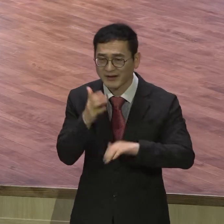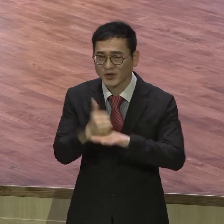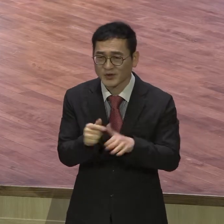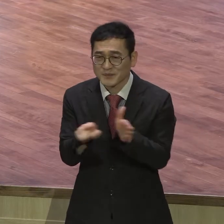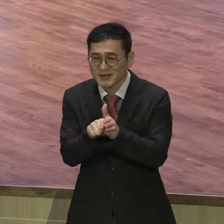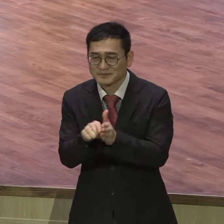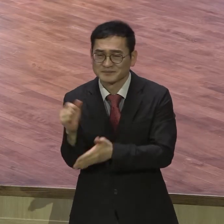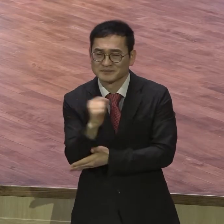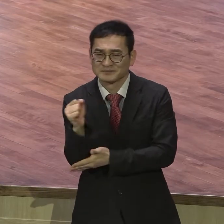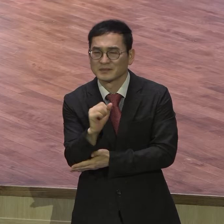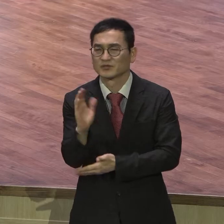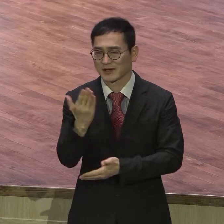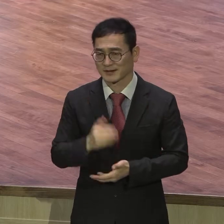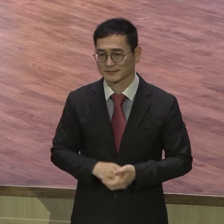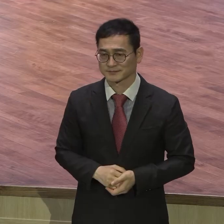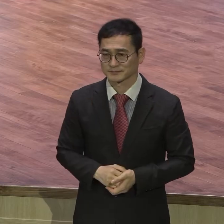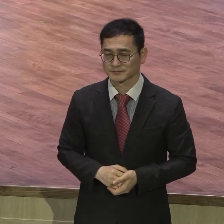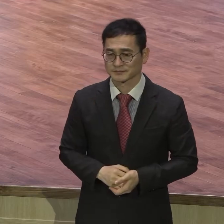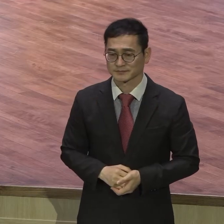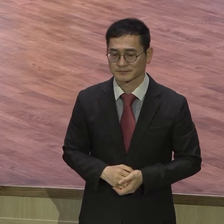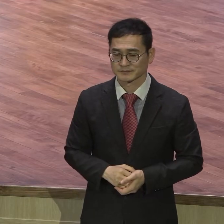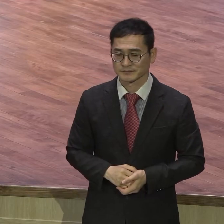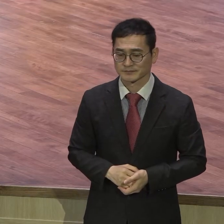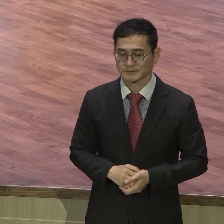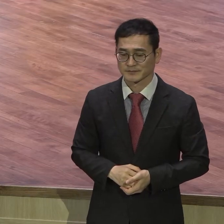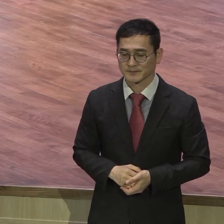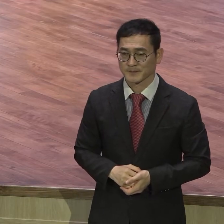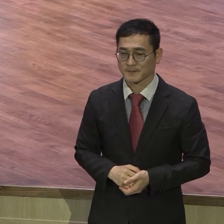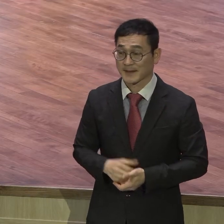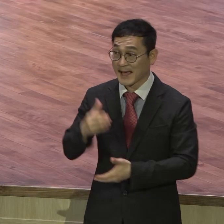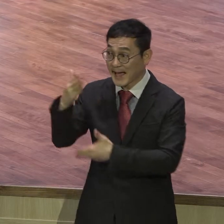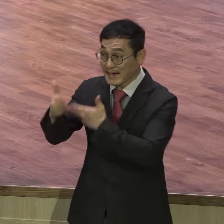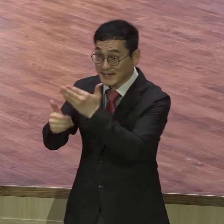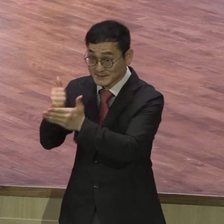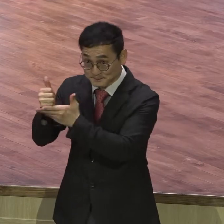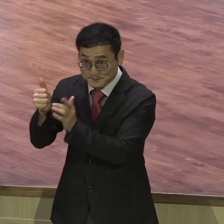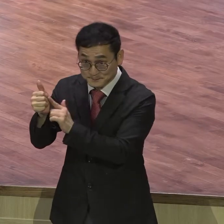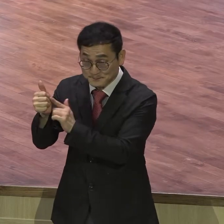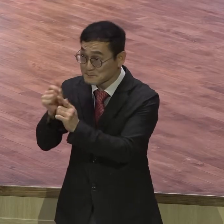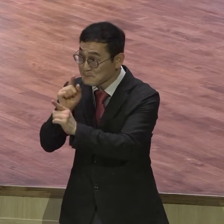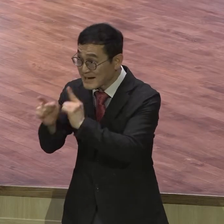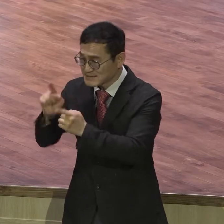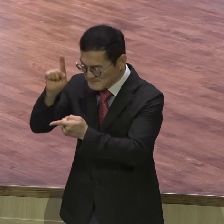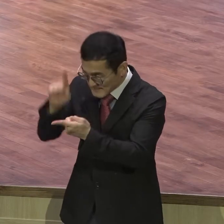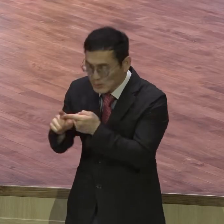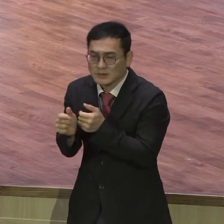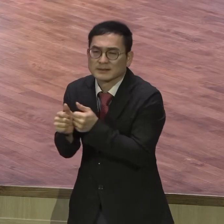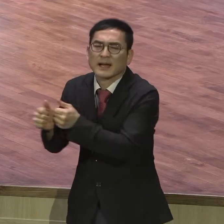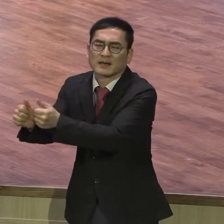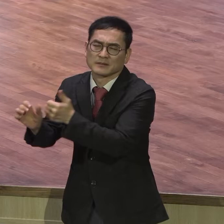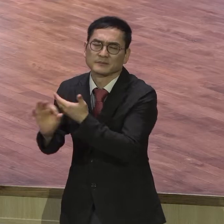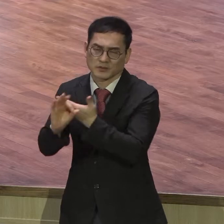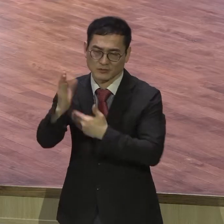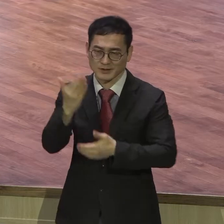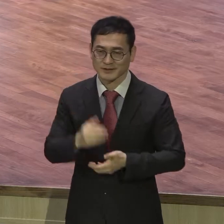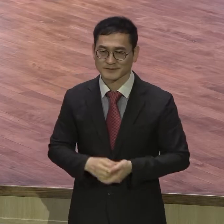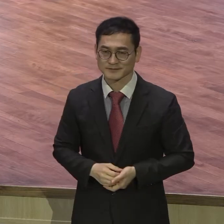하나님의 자녀는 말씀 따라가야 돼요. 그 말씀대로 그래서 예배가 중요합니다. 말씀을 통해서 방향 다